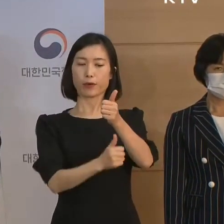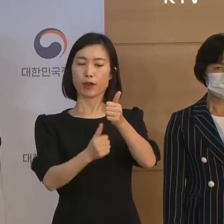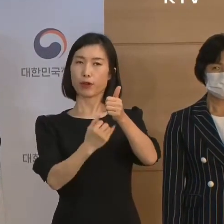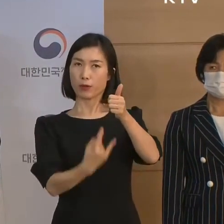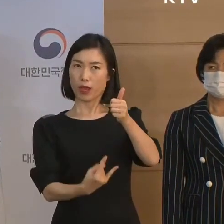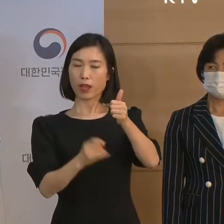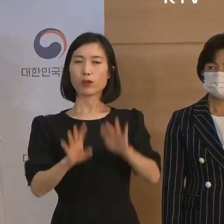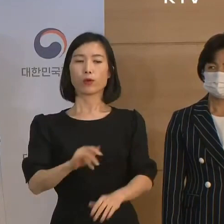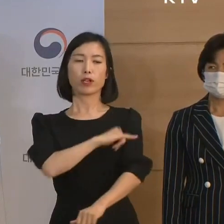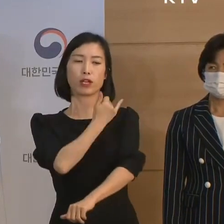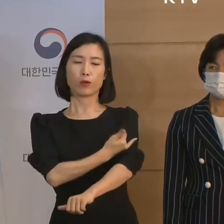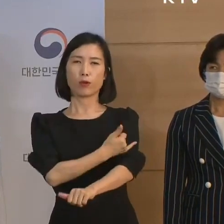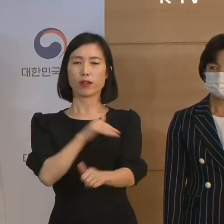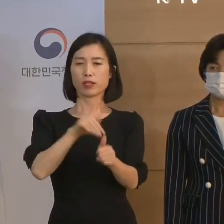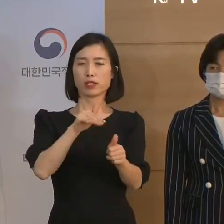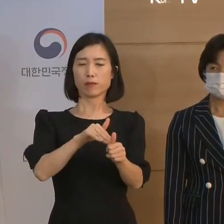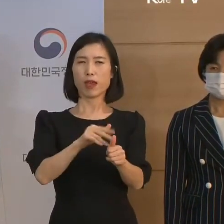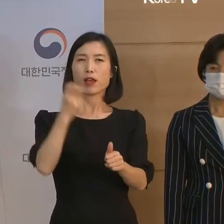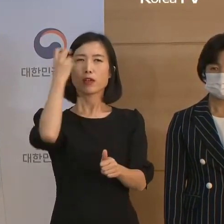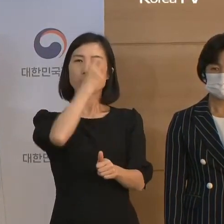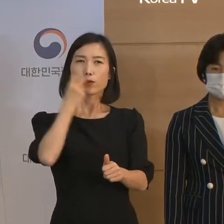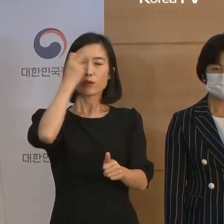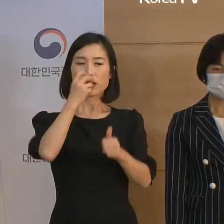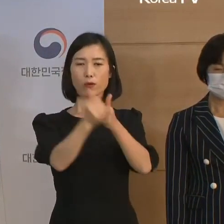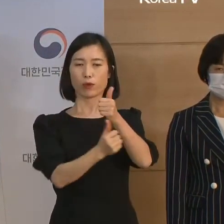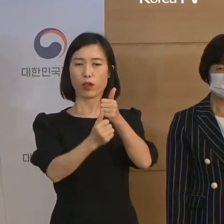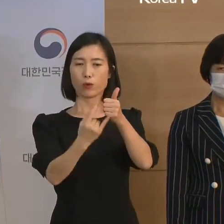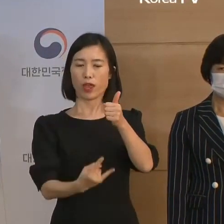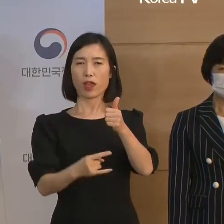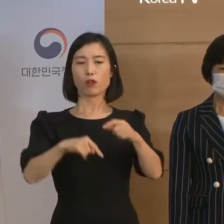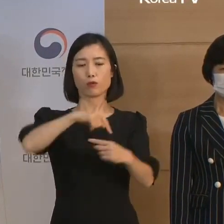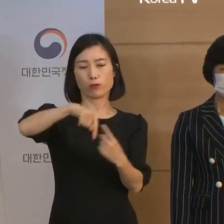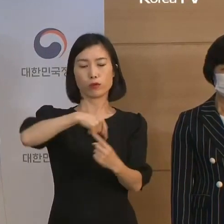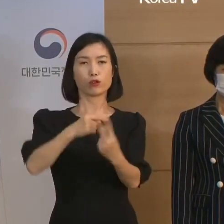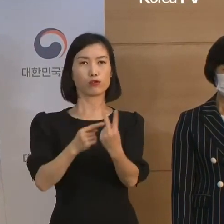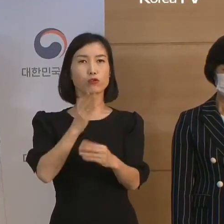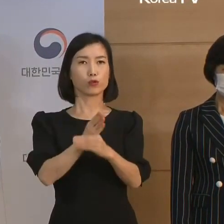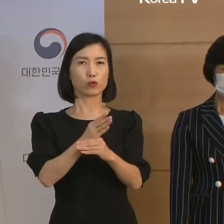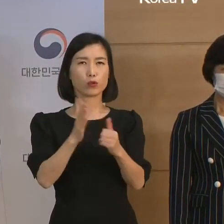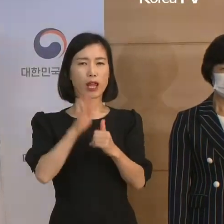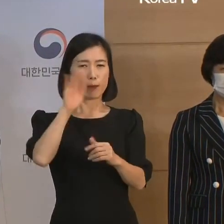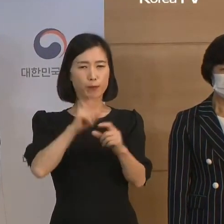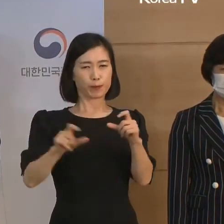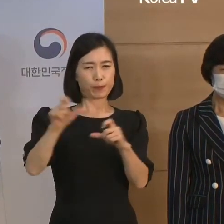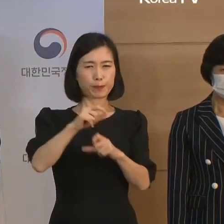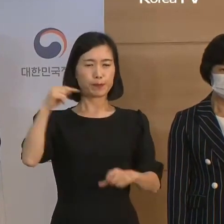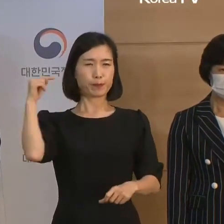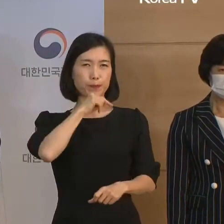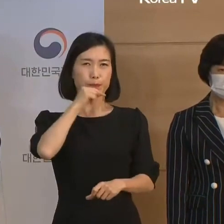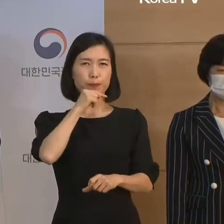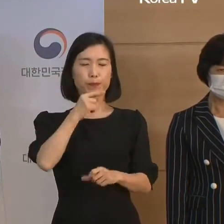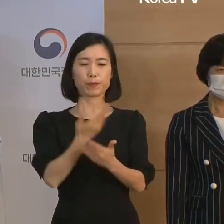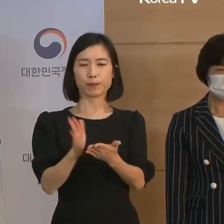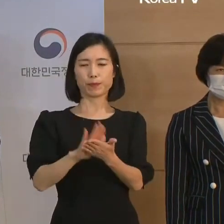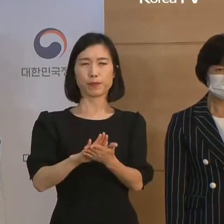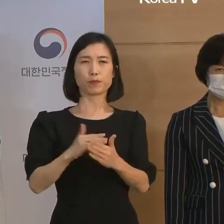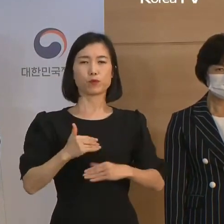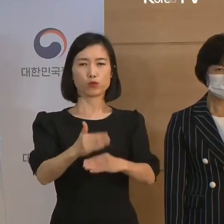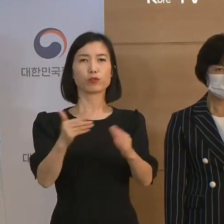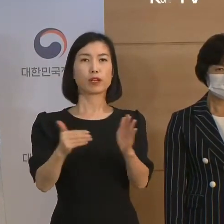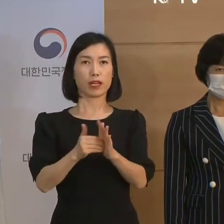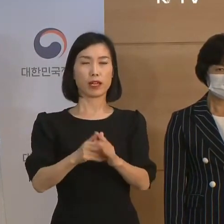인권침해사건진상조사위원회를 운영하며 강도 높은 개혁을 추진해 왔습니다.